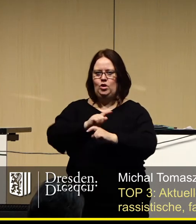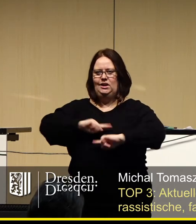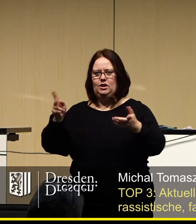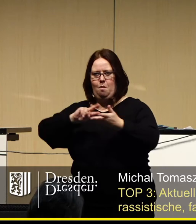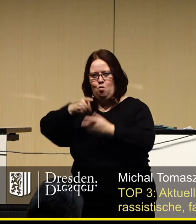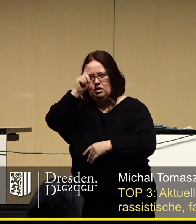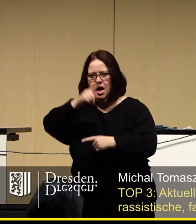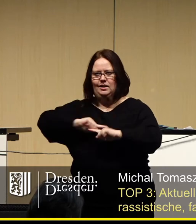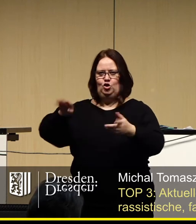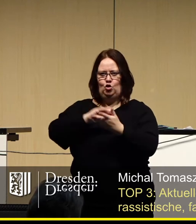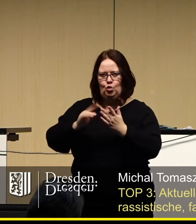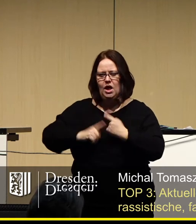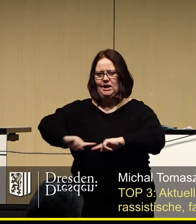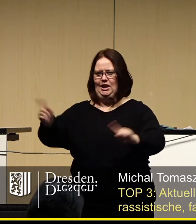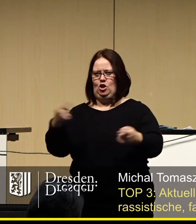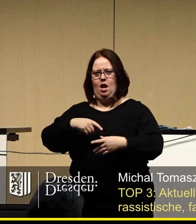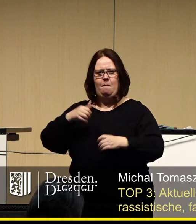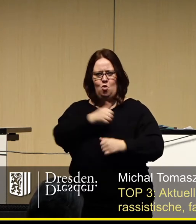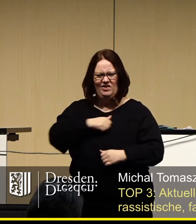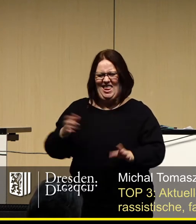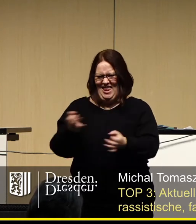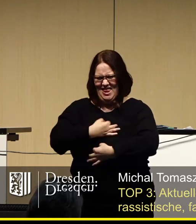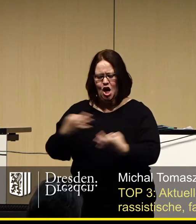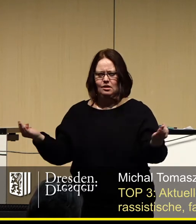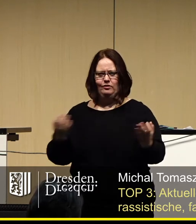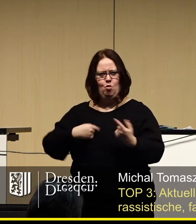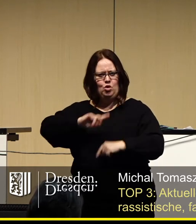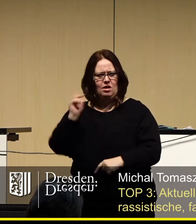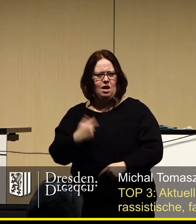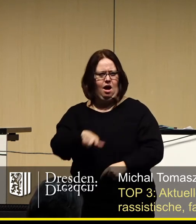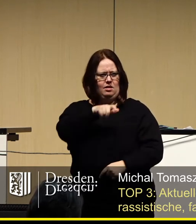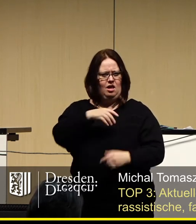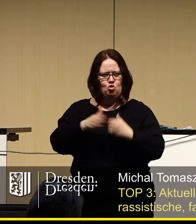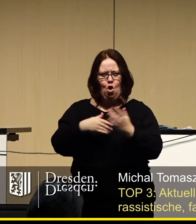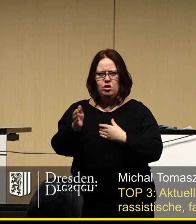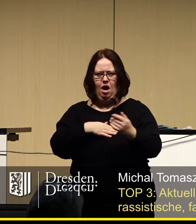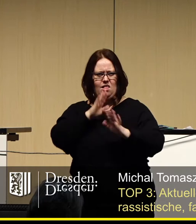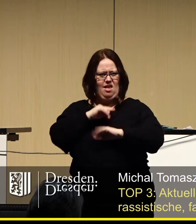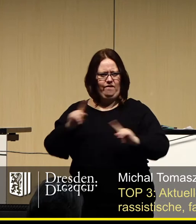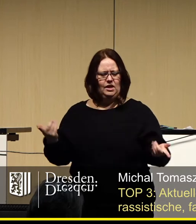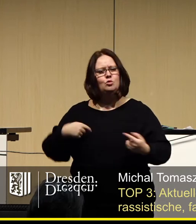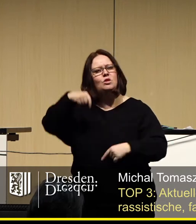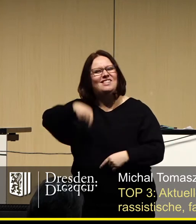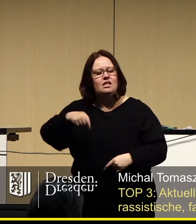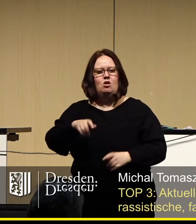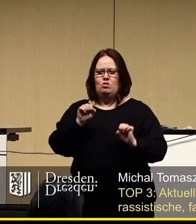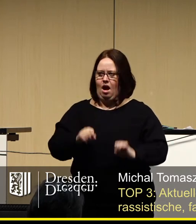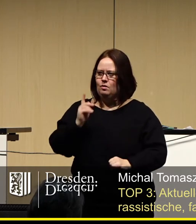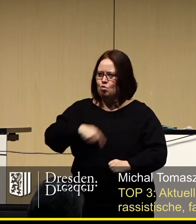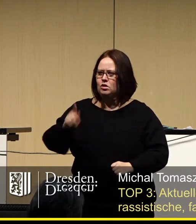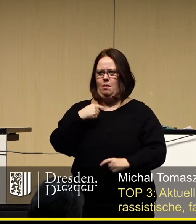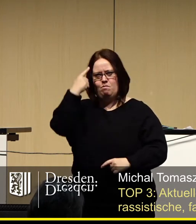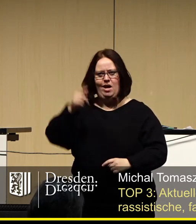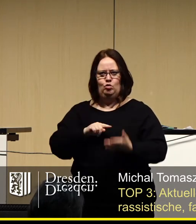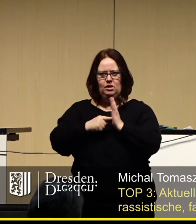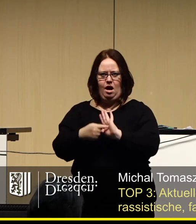nicht in der Polizei, nicht in der Schule, nicht in der Bundeswehr, nirgendwo. Hier darf es keine Neutralität geben. Hier können und müssen sie Position